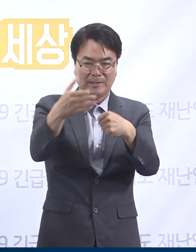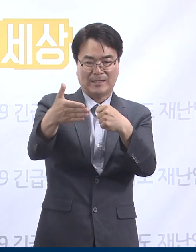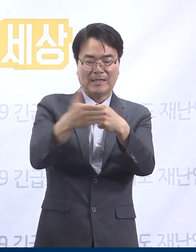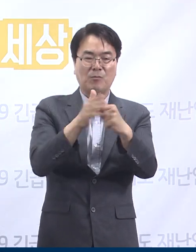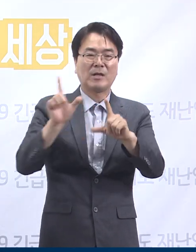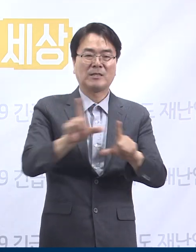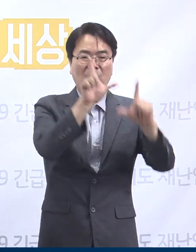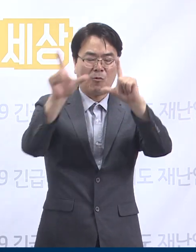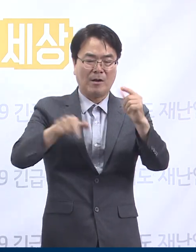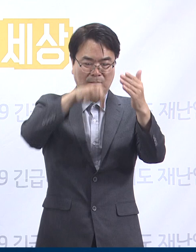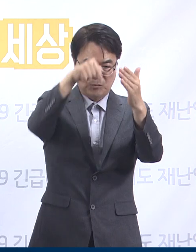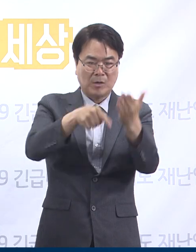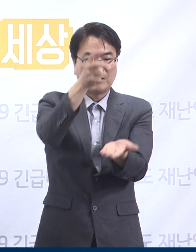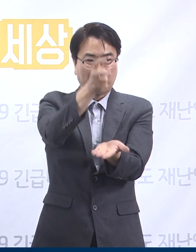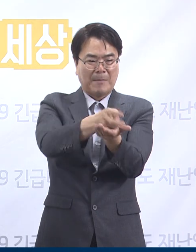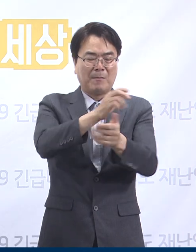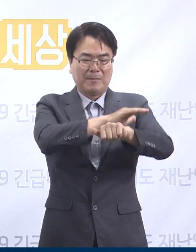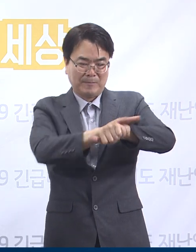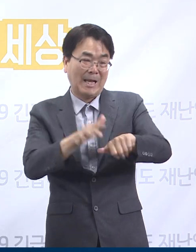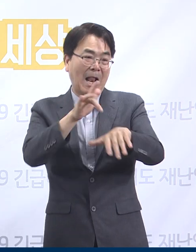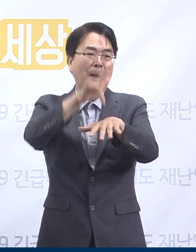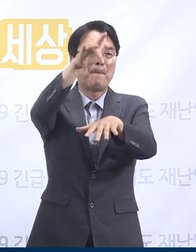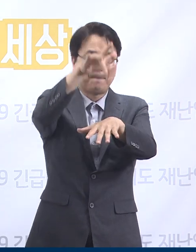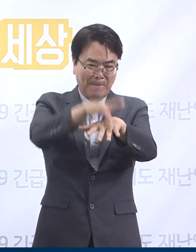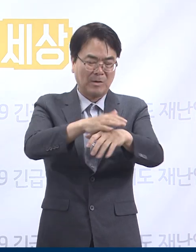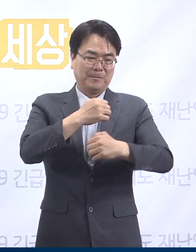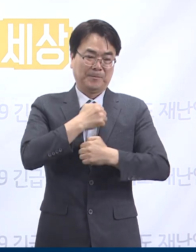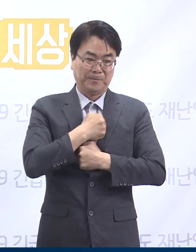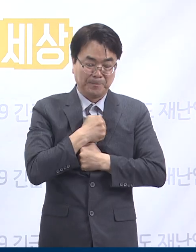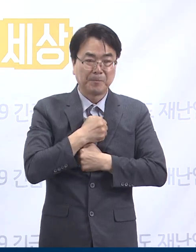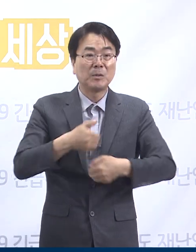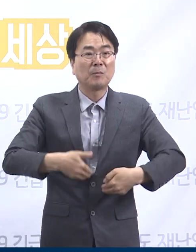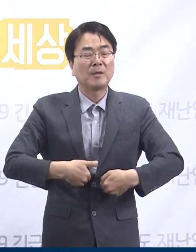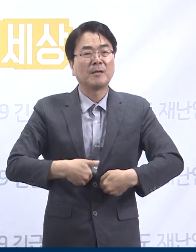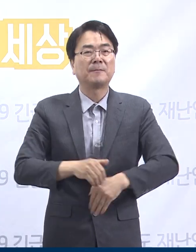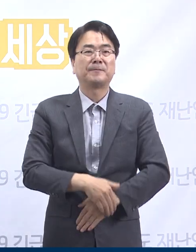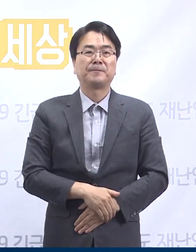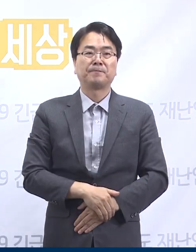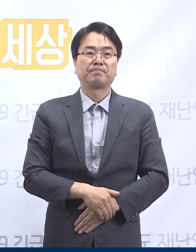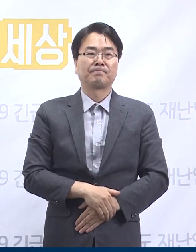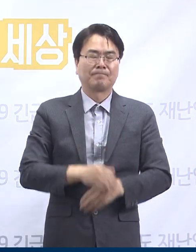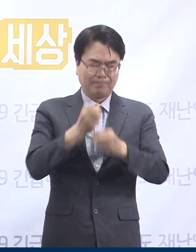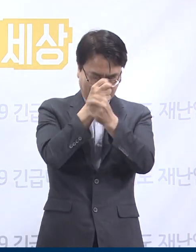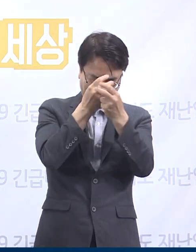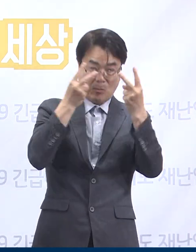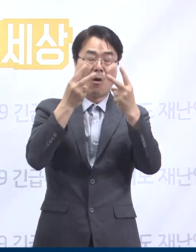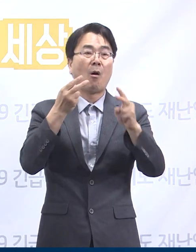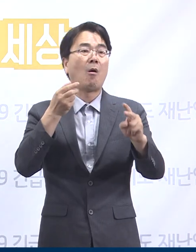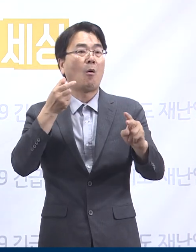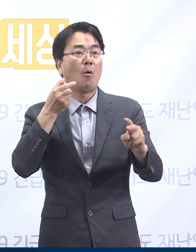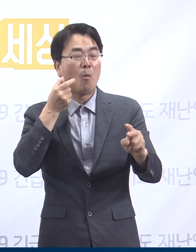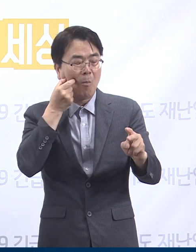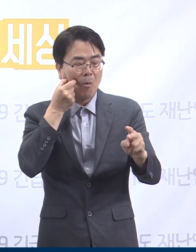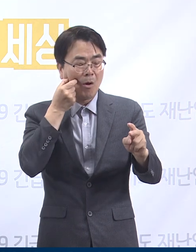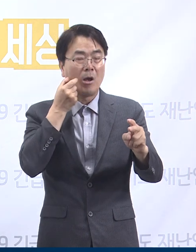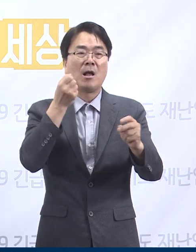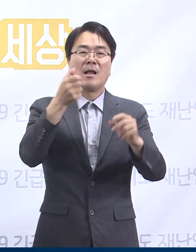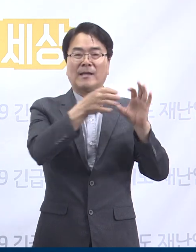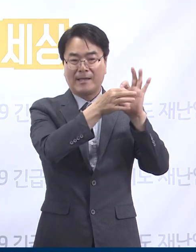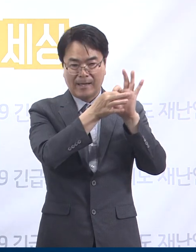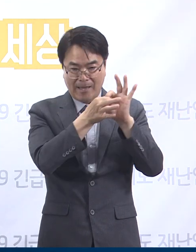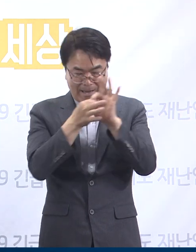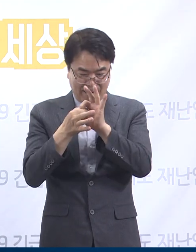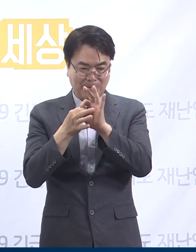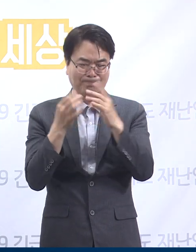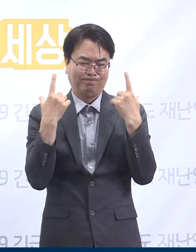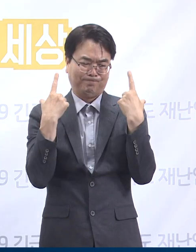속에서 방역 실천 준수를 습관화해야 합니다. 방심하지 않는 경각심과 끈기 있는 인내심을 가지고